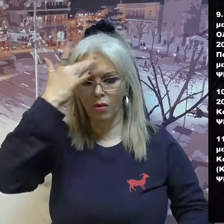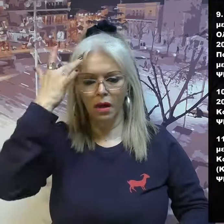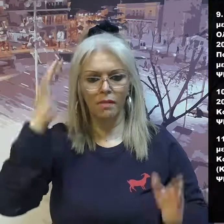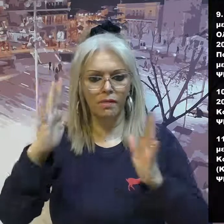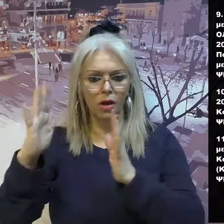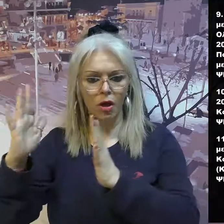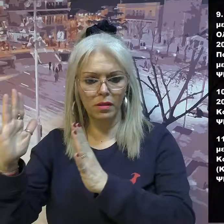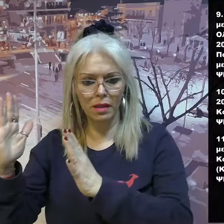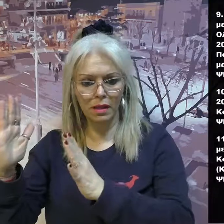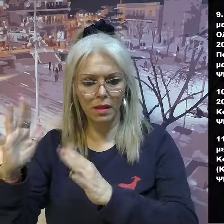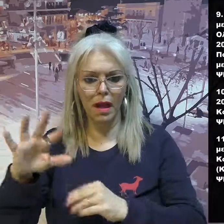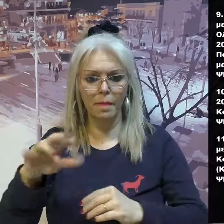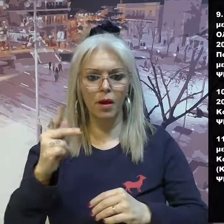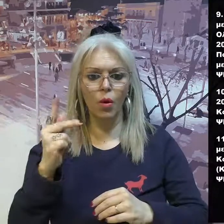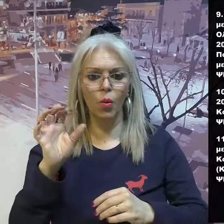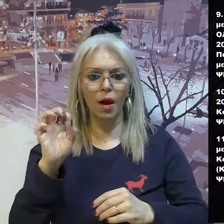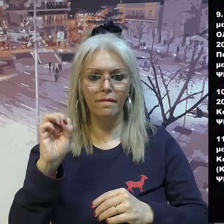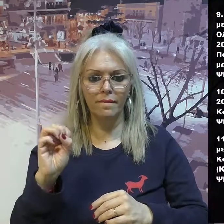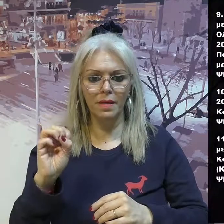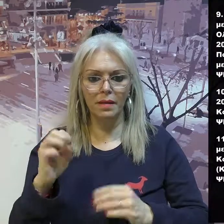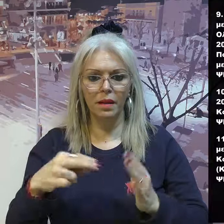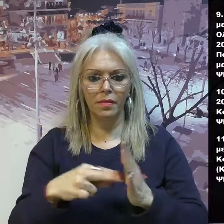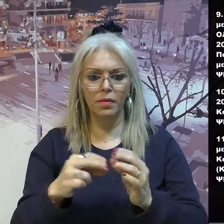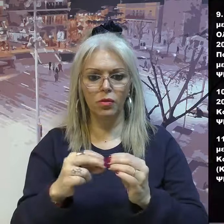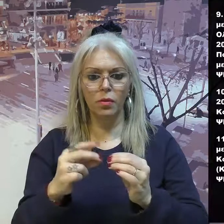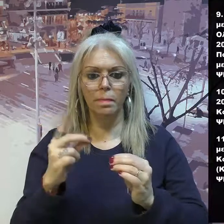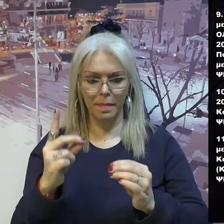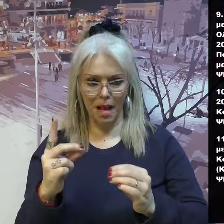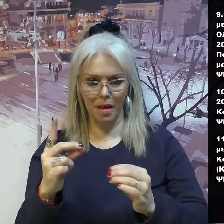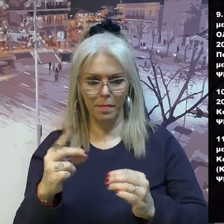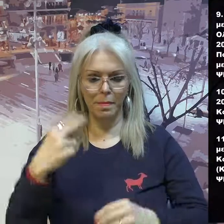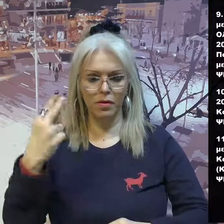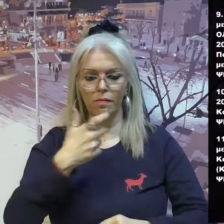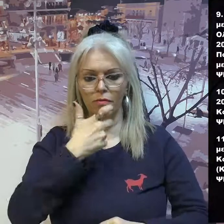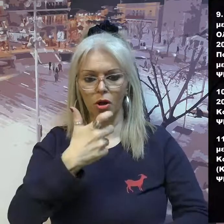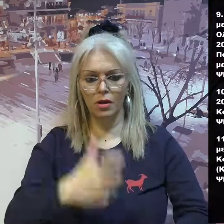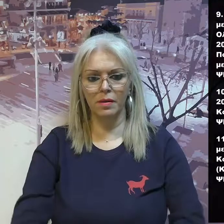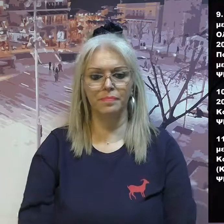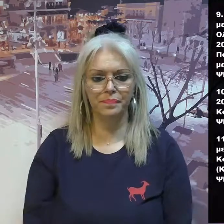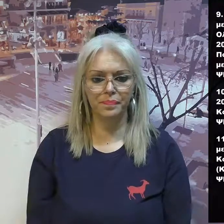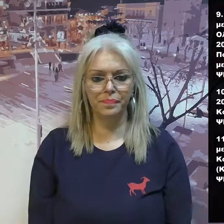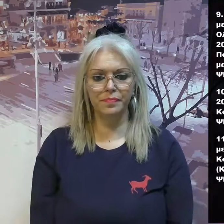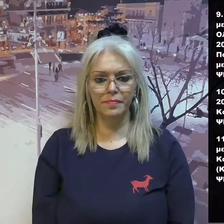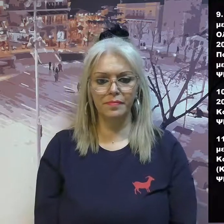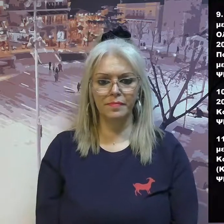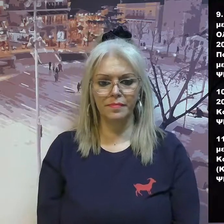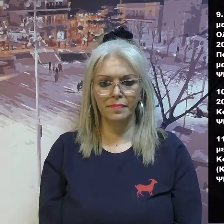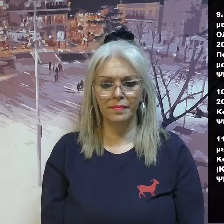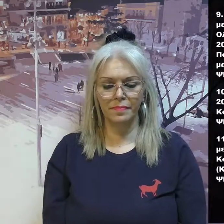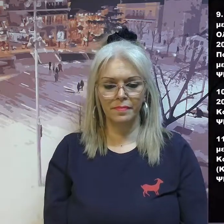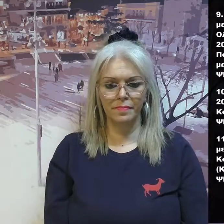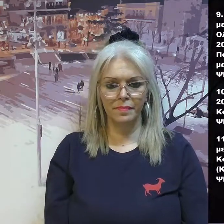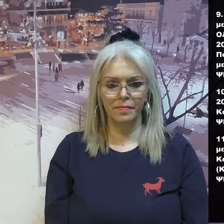,21 ευρώ, πρώτη δόση 2022, στις σχολικές επιτροπές του Δήμου Κοζάνης. Ψηφίστηκε ομόφωνα.